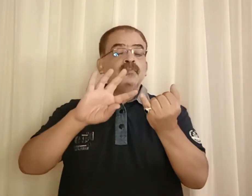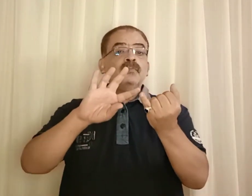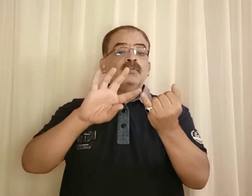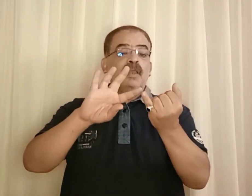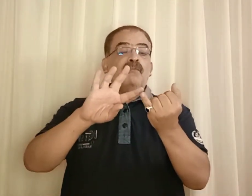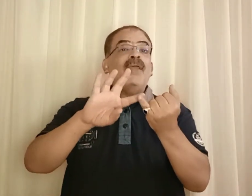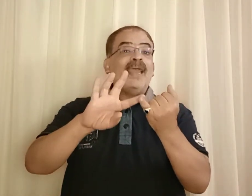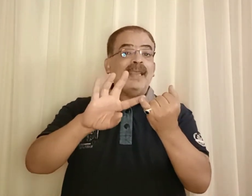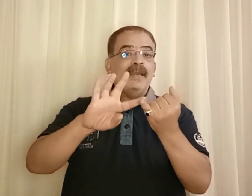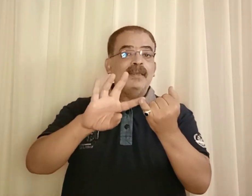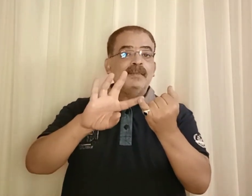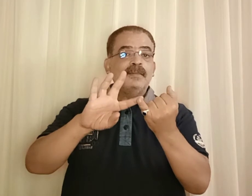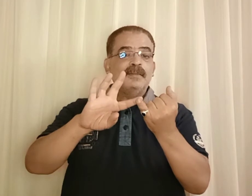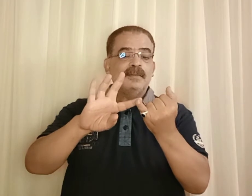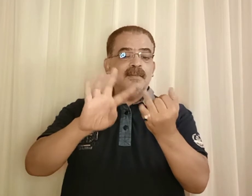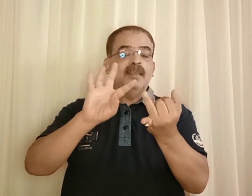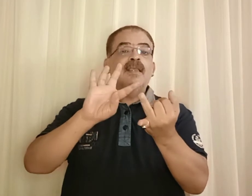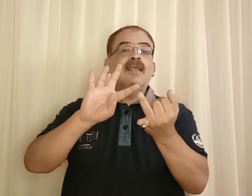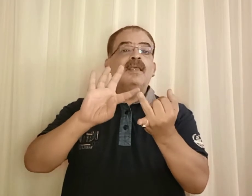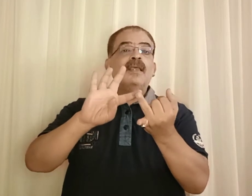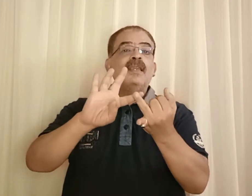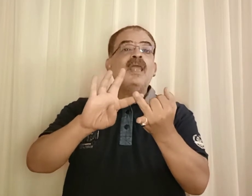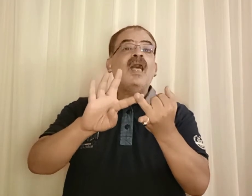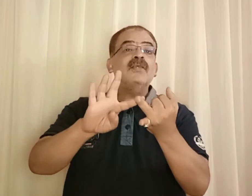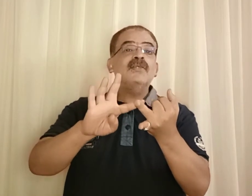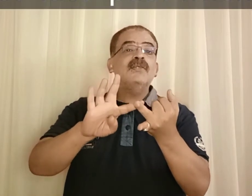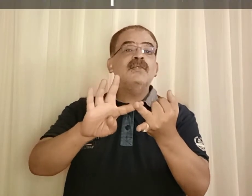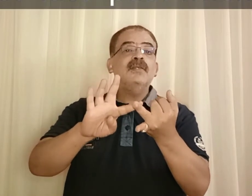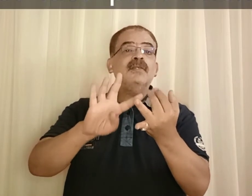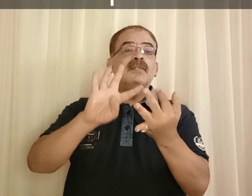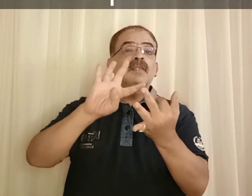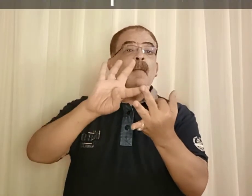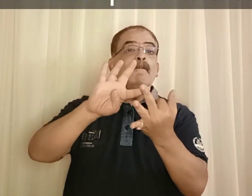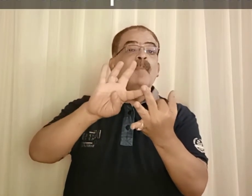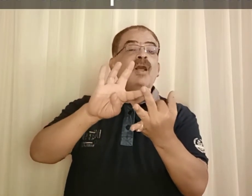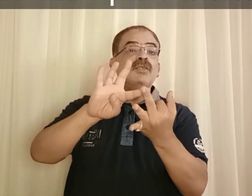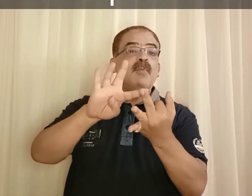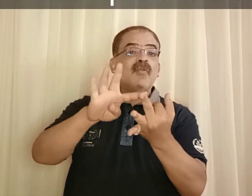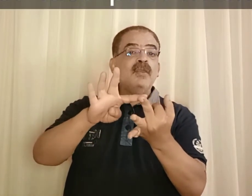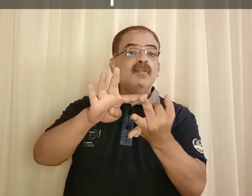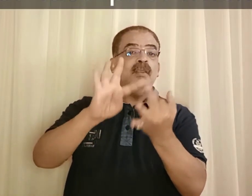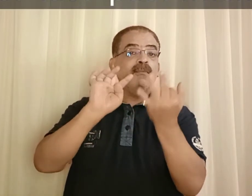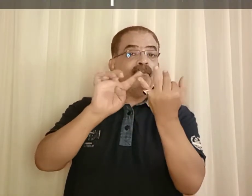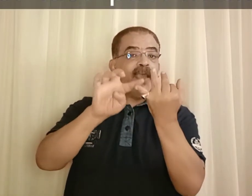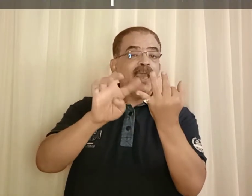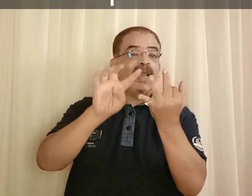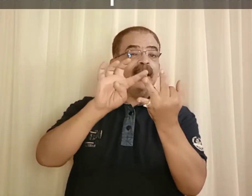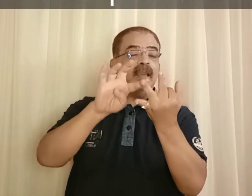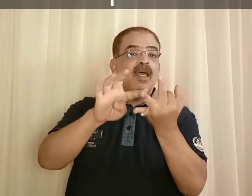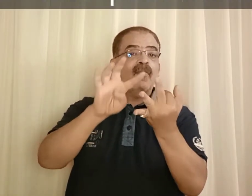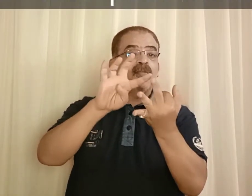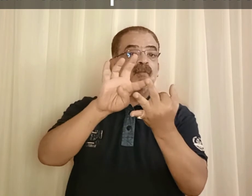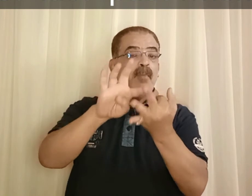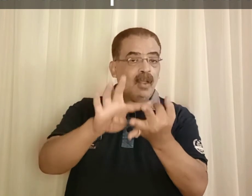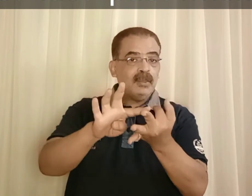فاعل last ماضي بسيط فاعل last body